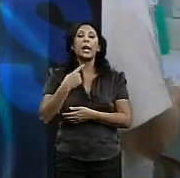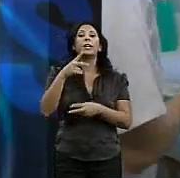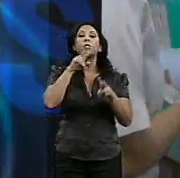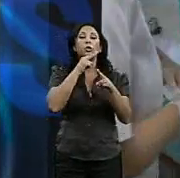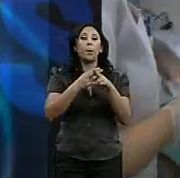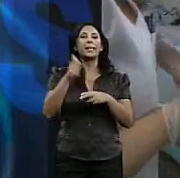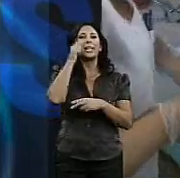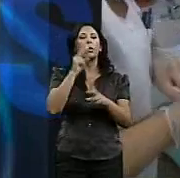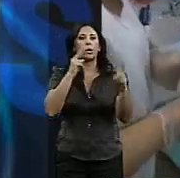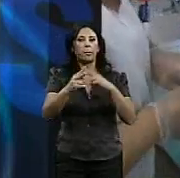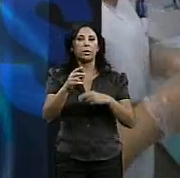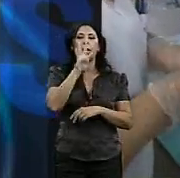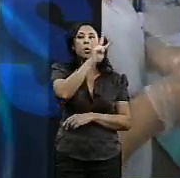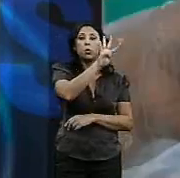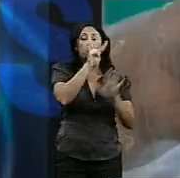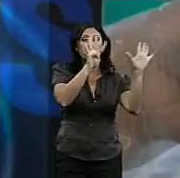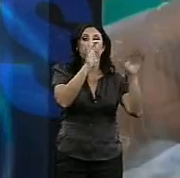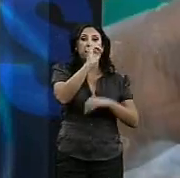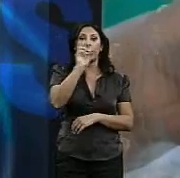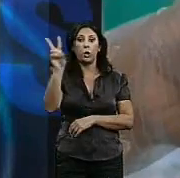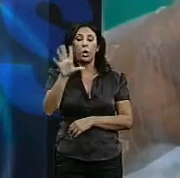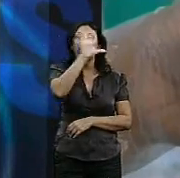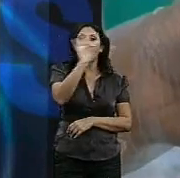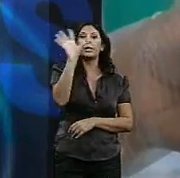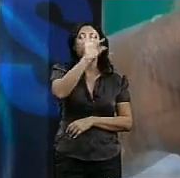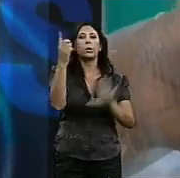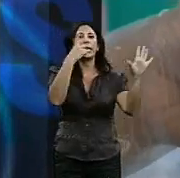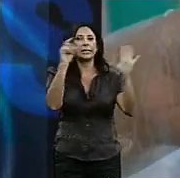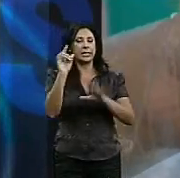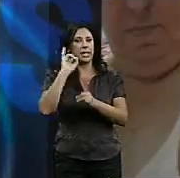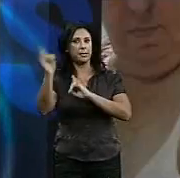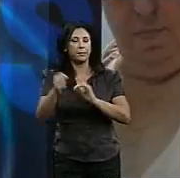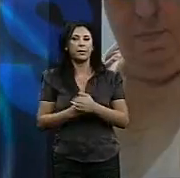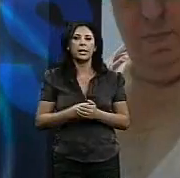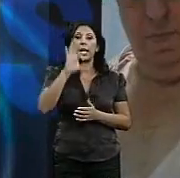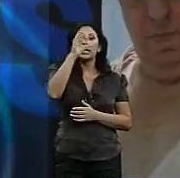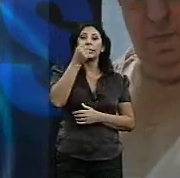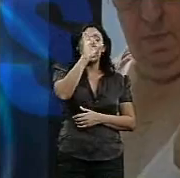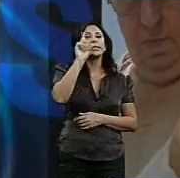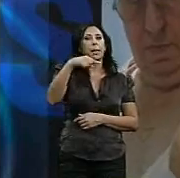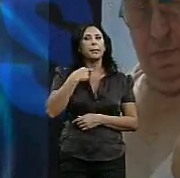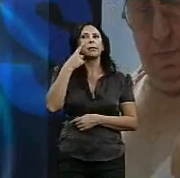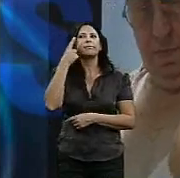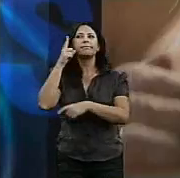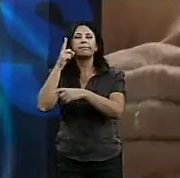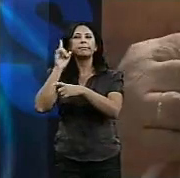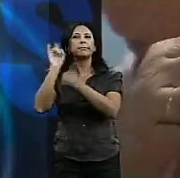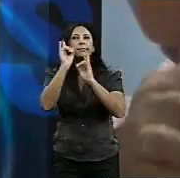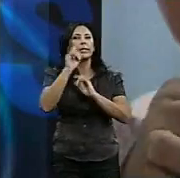en el 902 50 50 60. Desde el SAS también se hará captación activa de pacientes incluidos en los